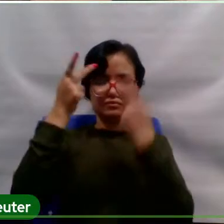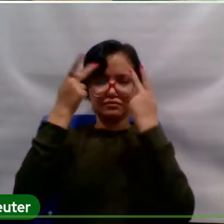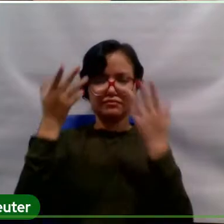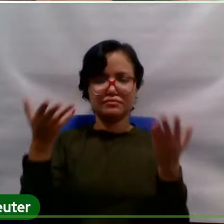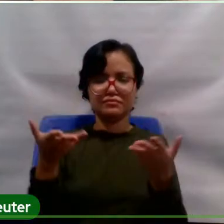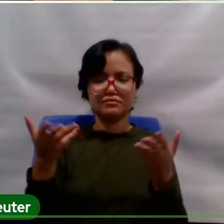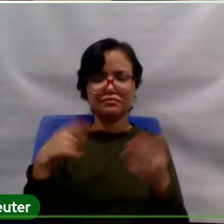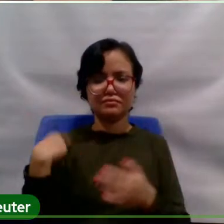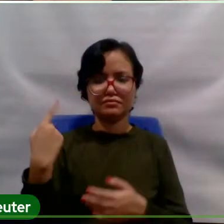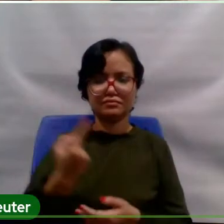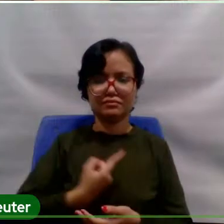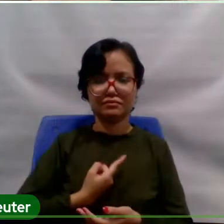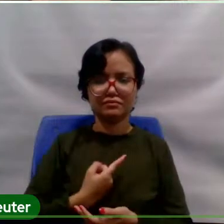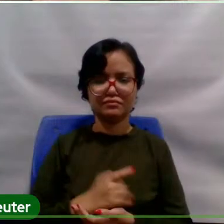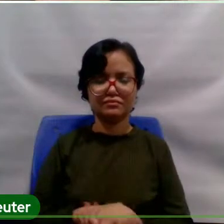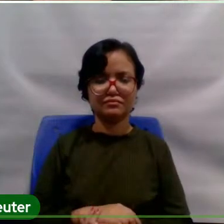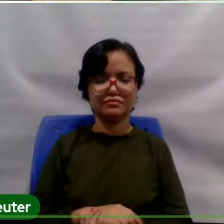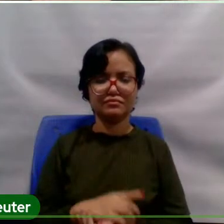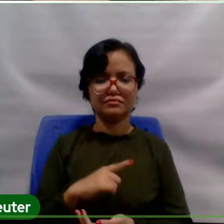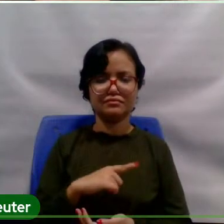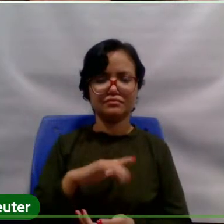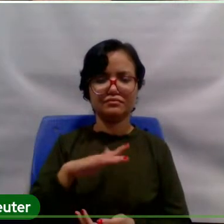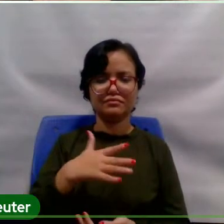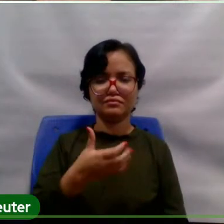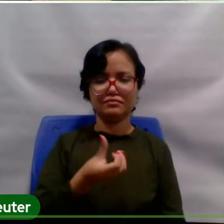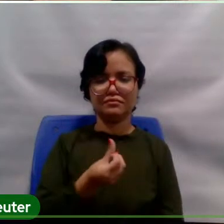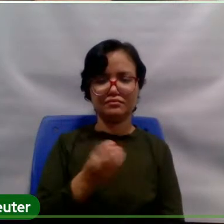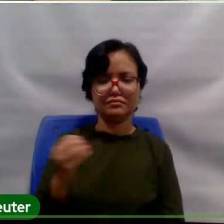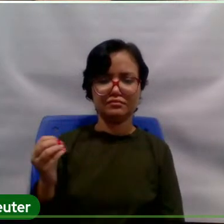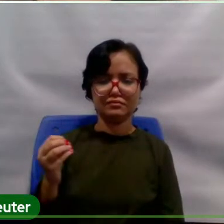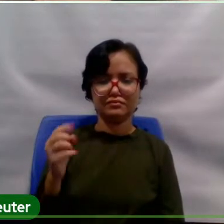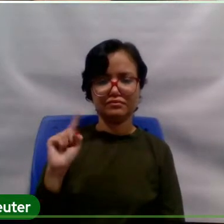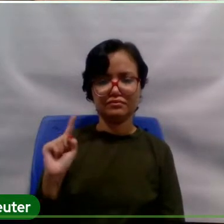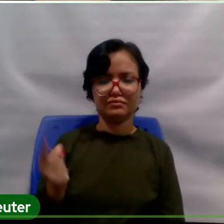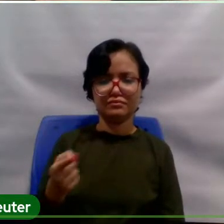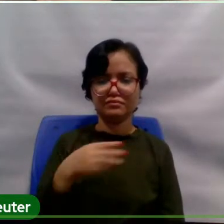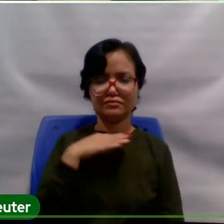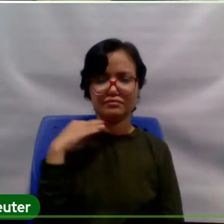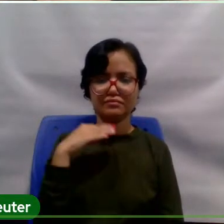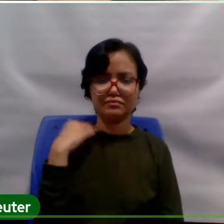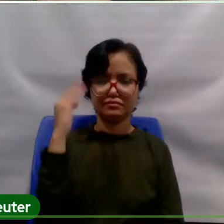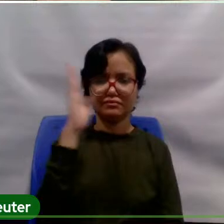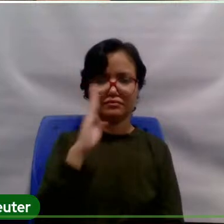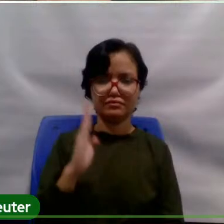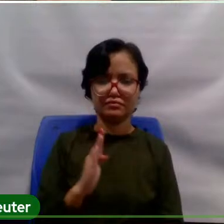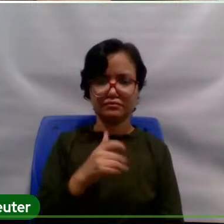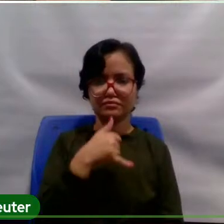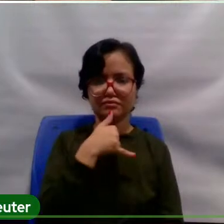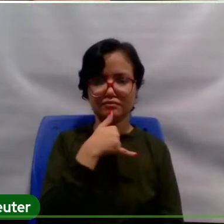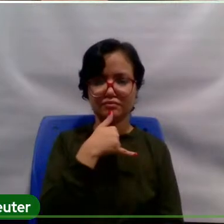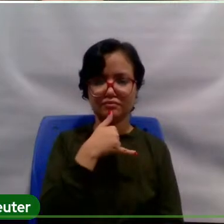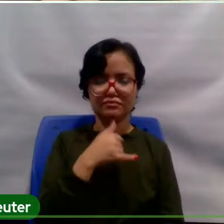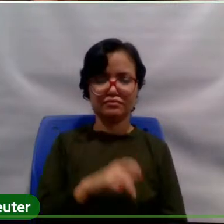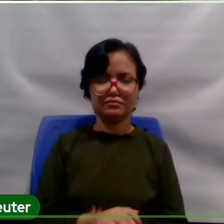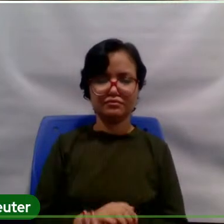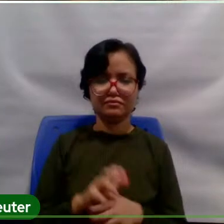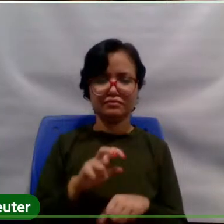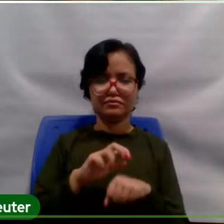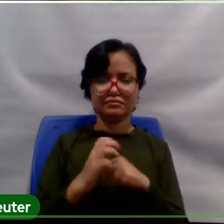temos quase 600 mil mortos no Brasil, infelizmente, mas, pela Covid-19,